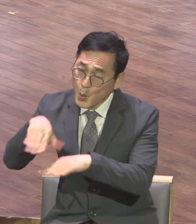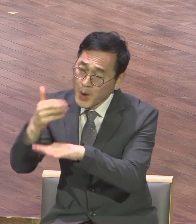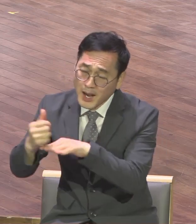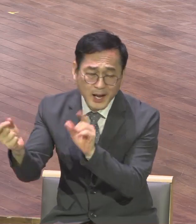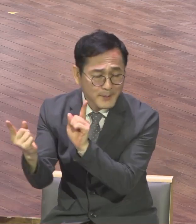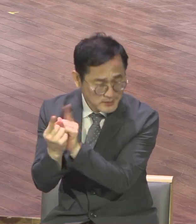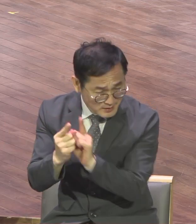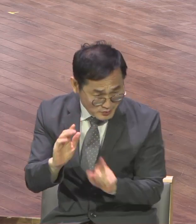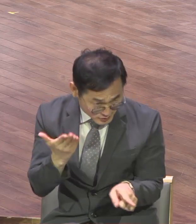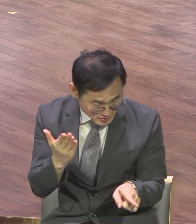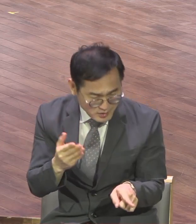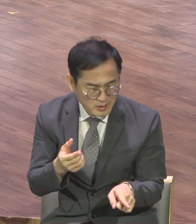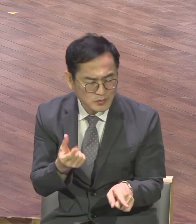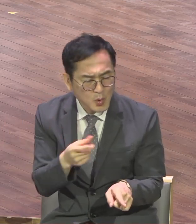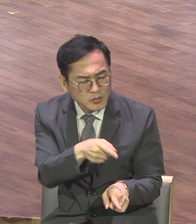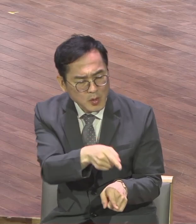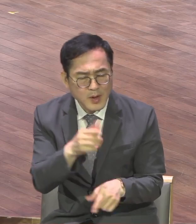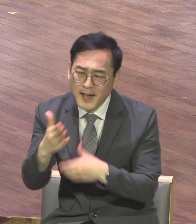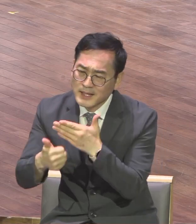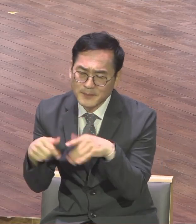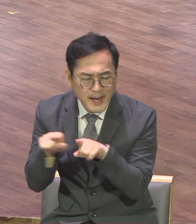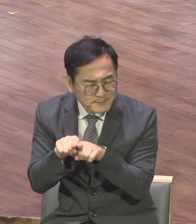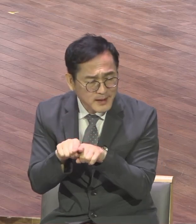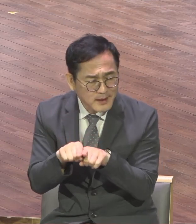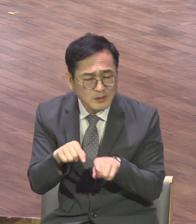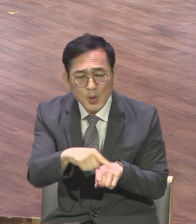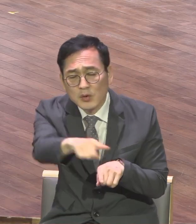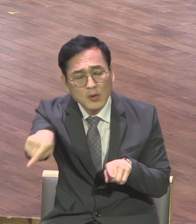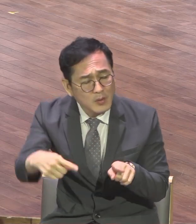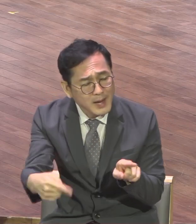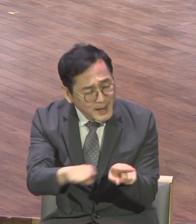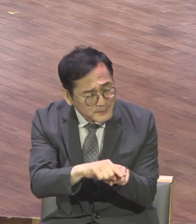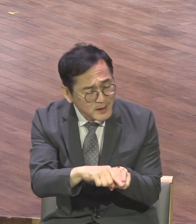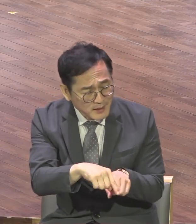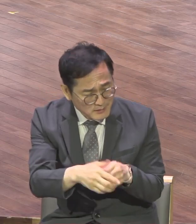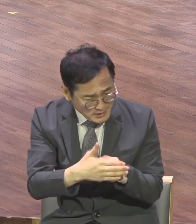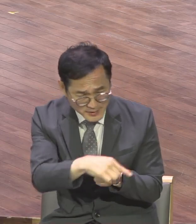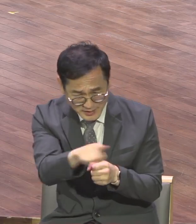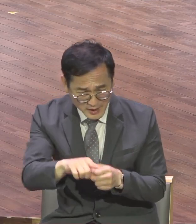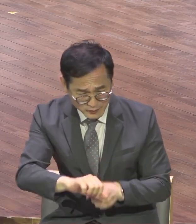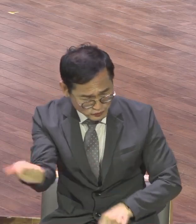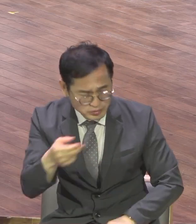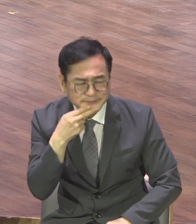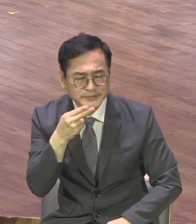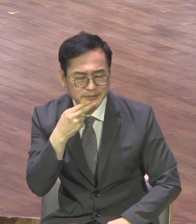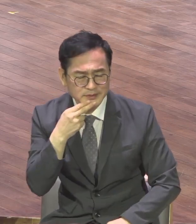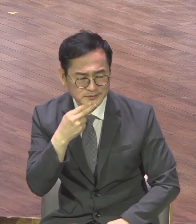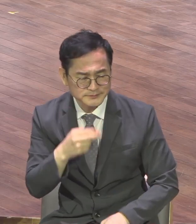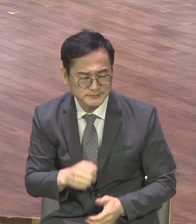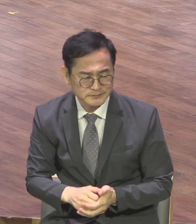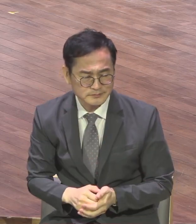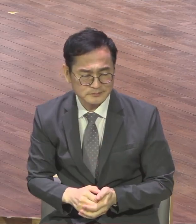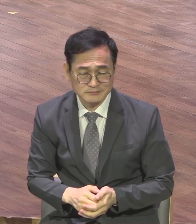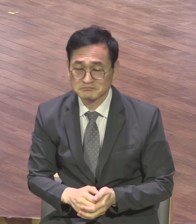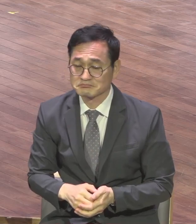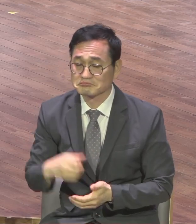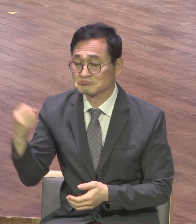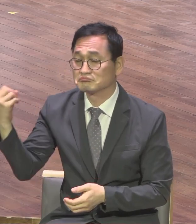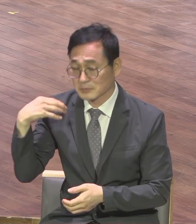또 하나님께서 너와 함께 항해하는 자를 다 내게 주셨다 하였으니 그러므로 여러분이여 안심하라. 나는 내게 말씀하신 그대로